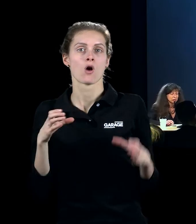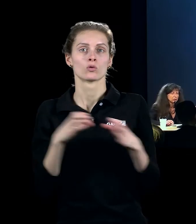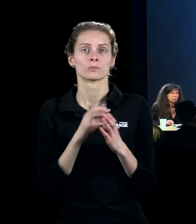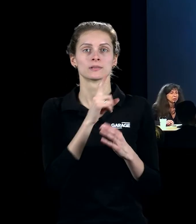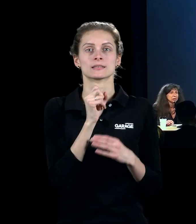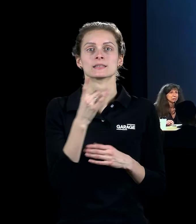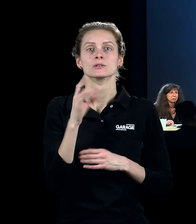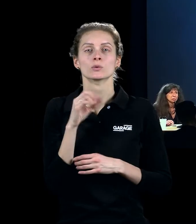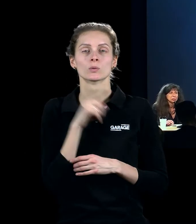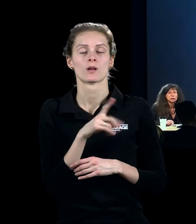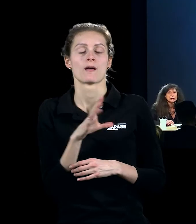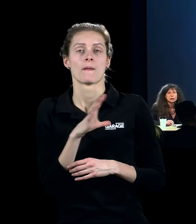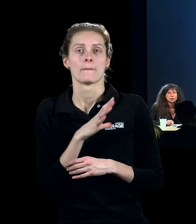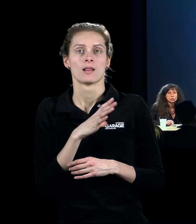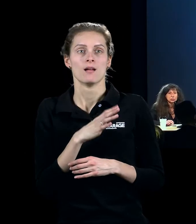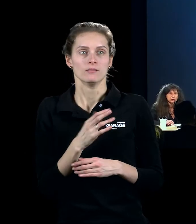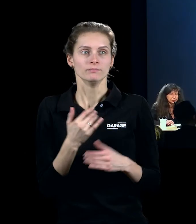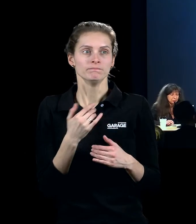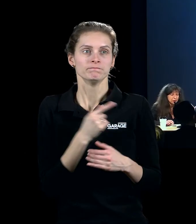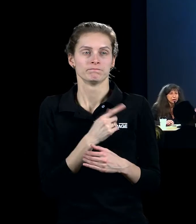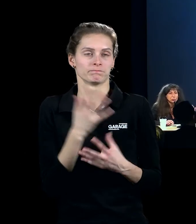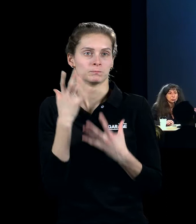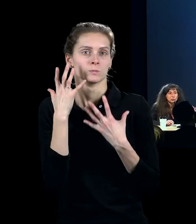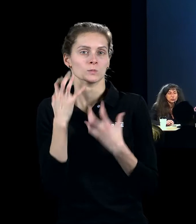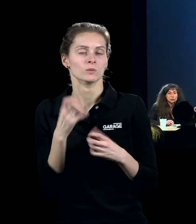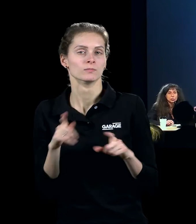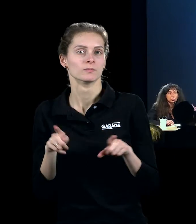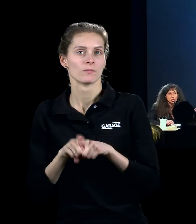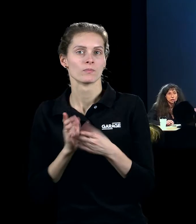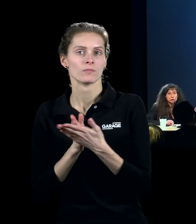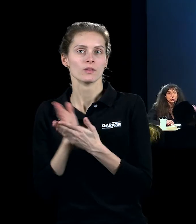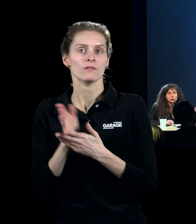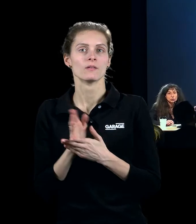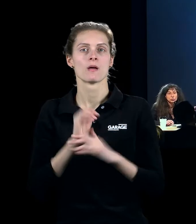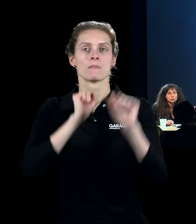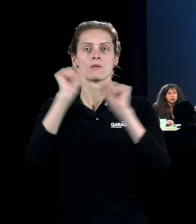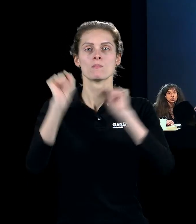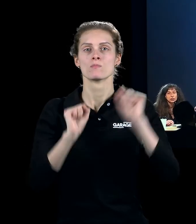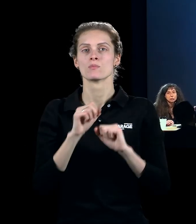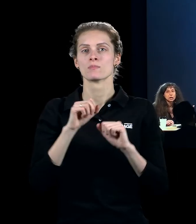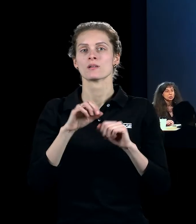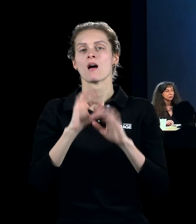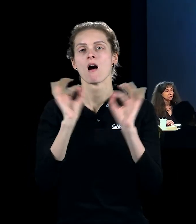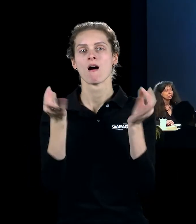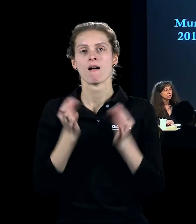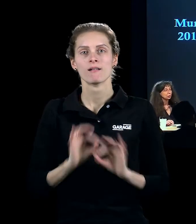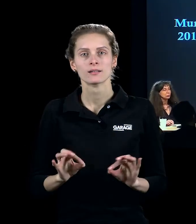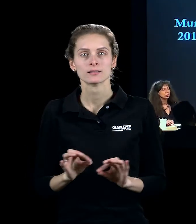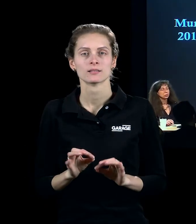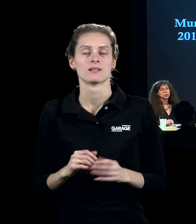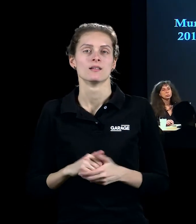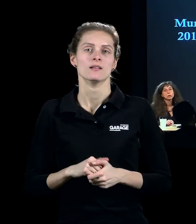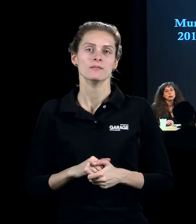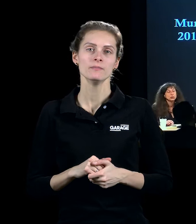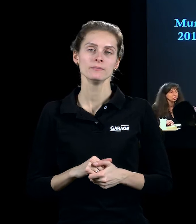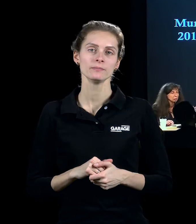в общем, современниками такого направления, как оп-арт, оптическое искусство и кинетизм, то есть все новые искусства,